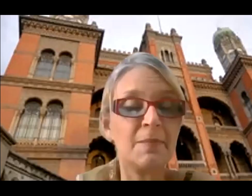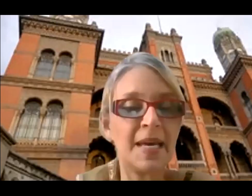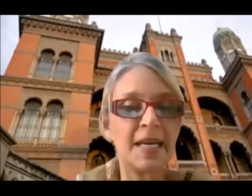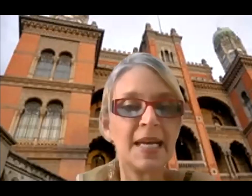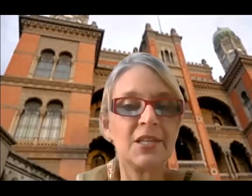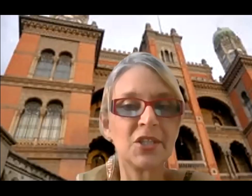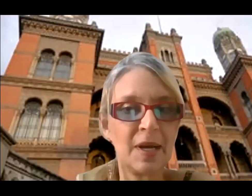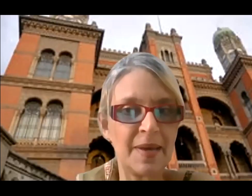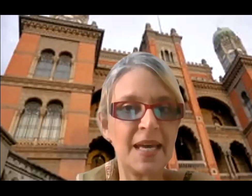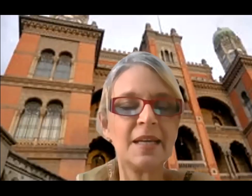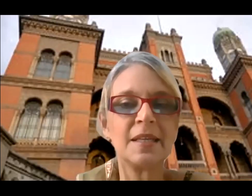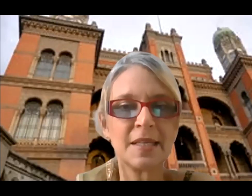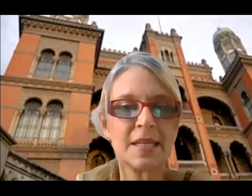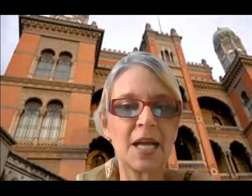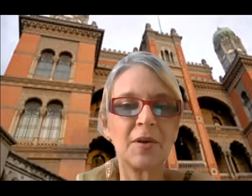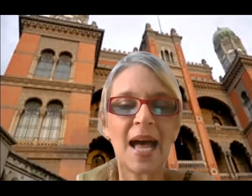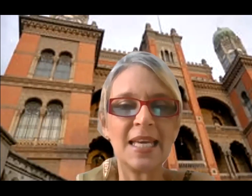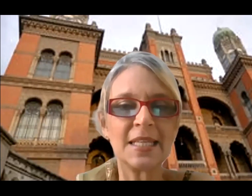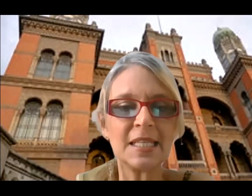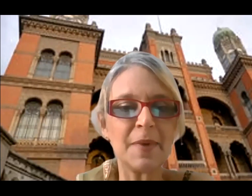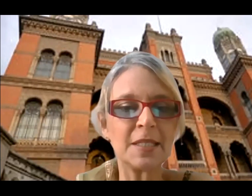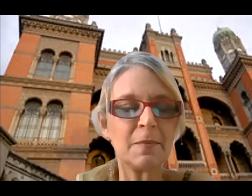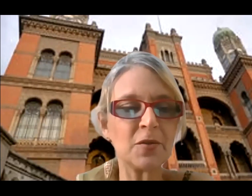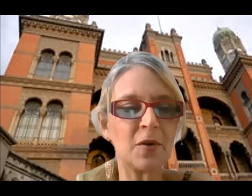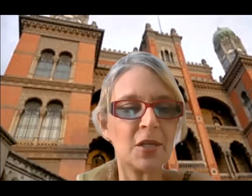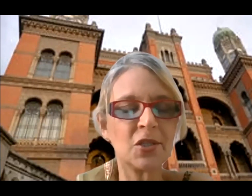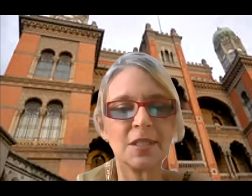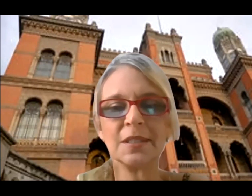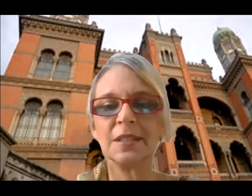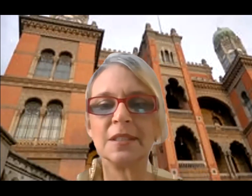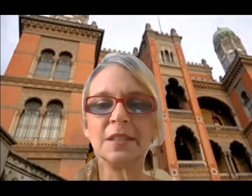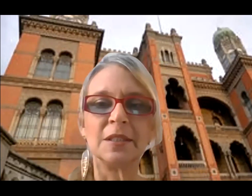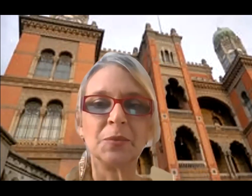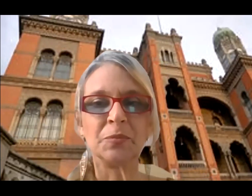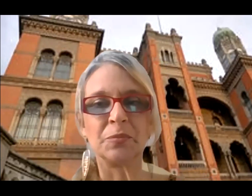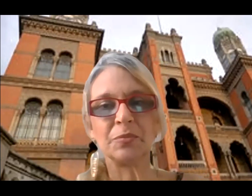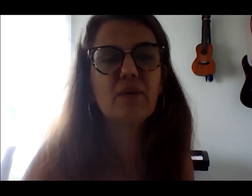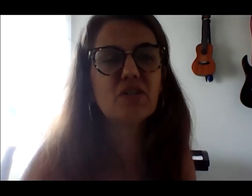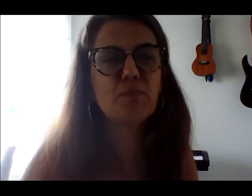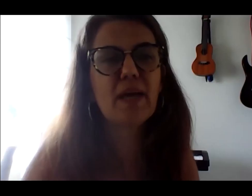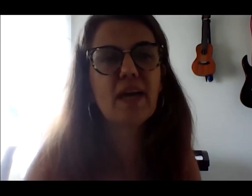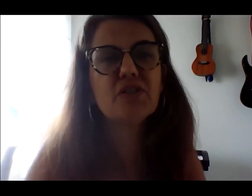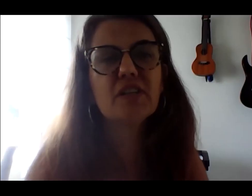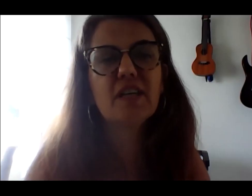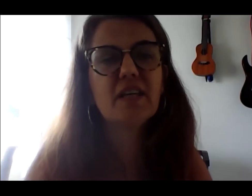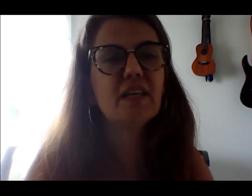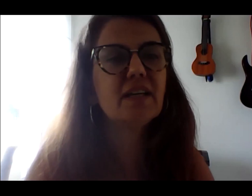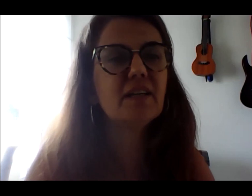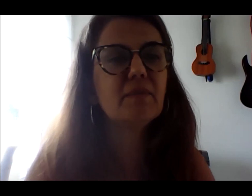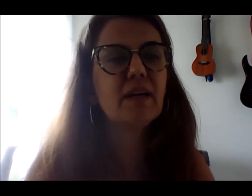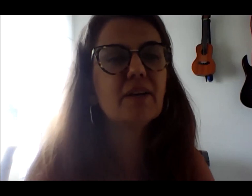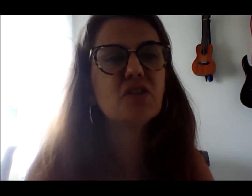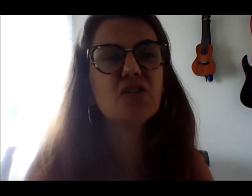escrevi, Bela, que estão abertas. Exato. Ainda sem participações. Tá, então a gente pede que quem